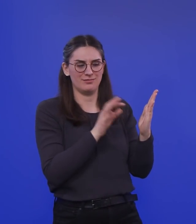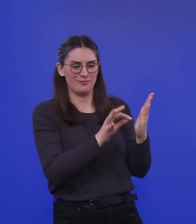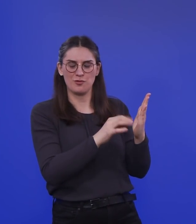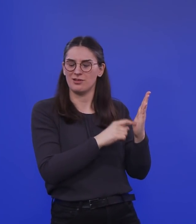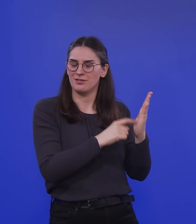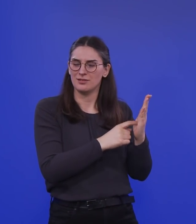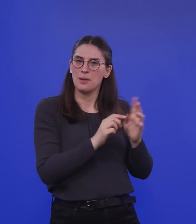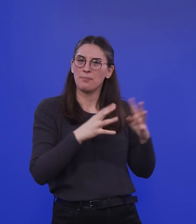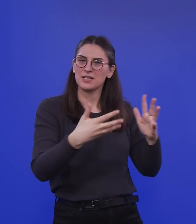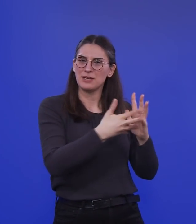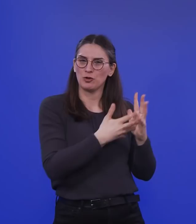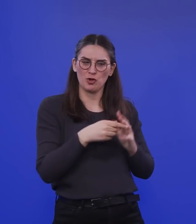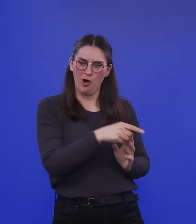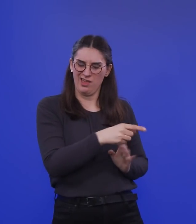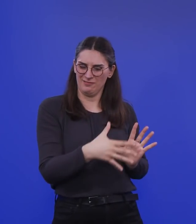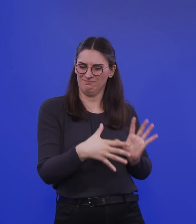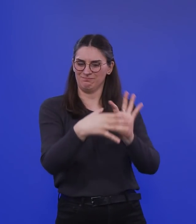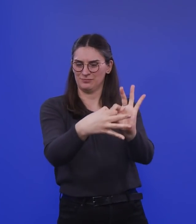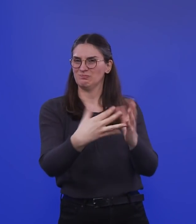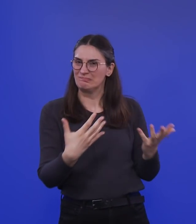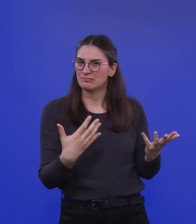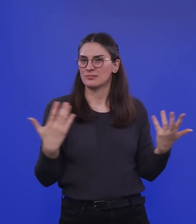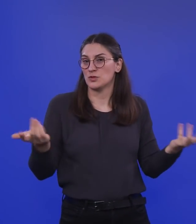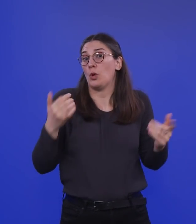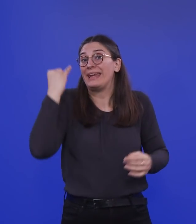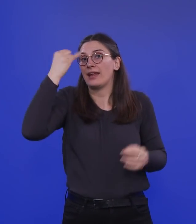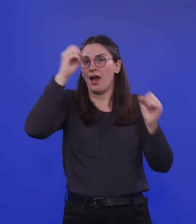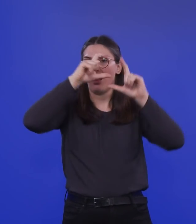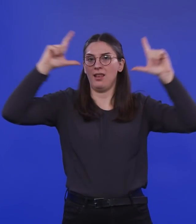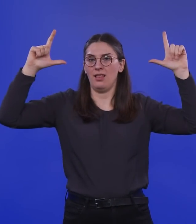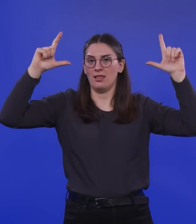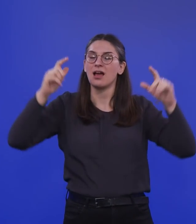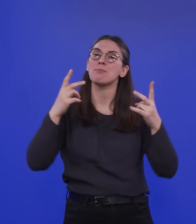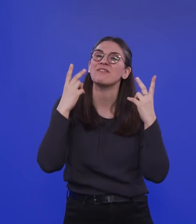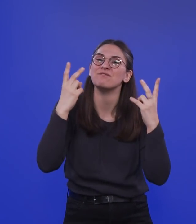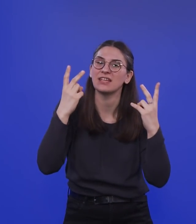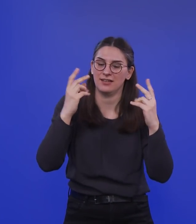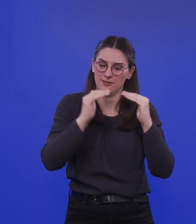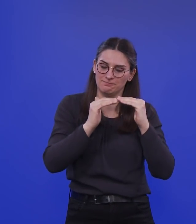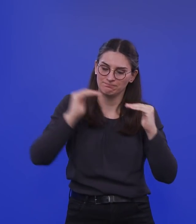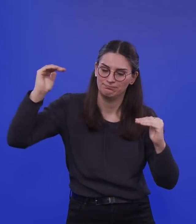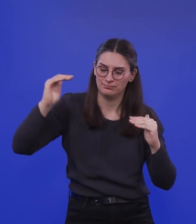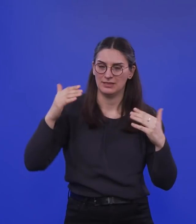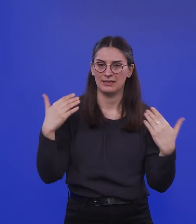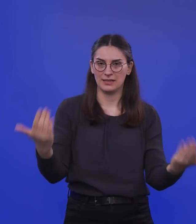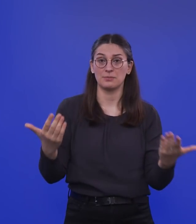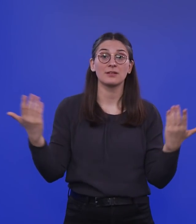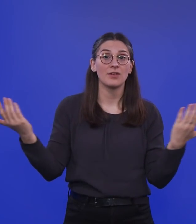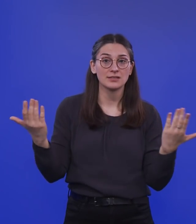Infektionsepidemiologie. Und da gibt es eine ganz wichtige Abstufung. Diese Abstufung bedeutet, es gibt zunächst das